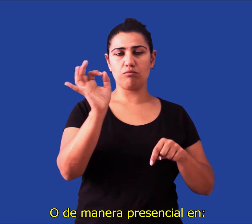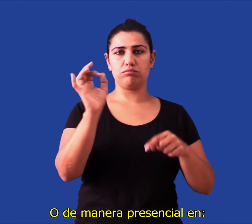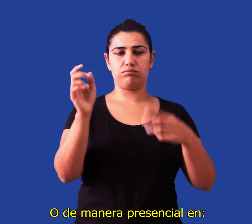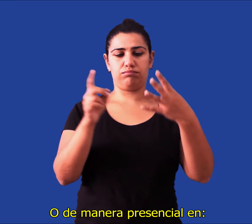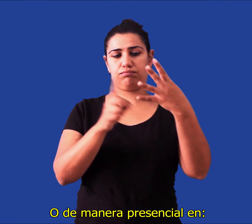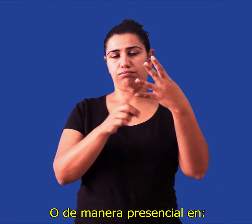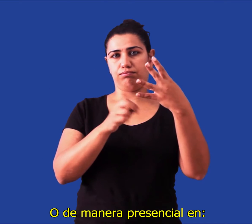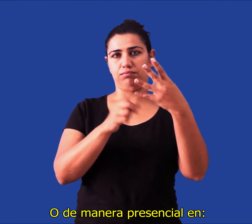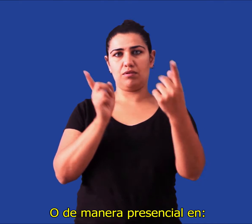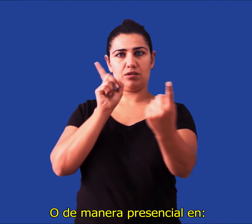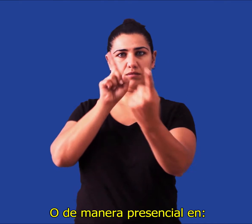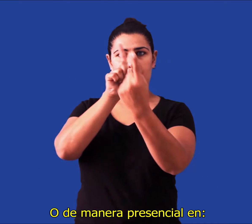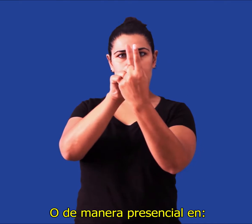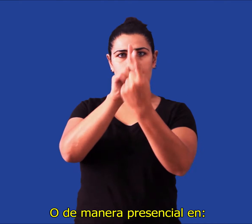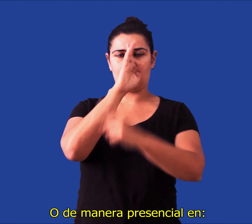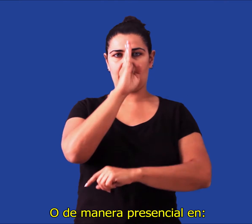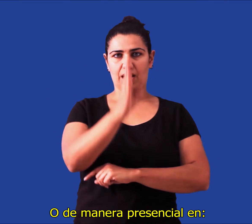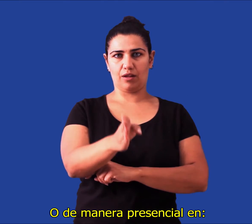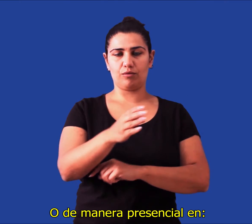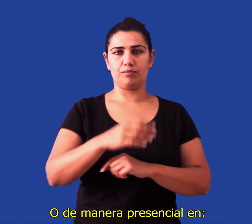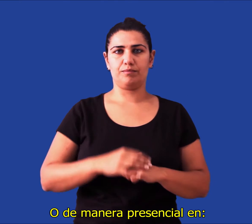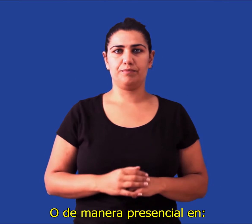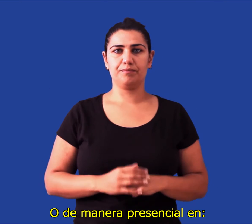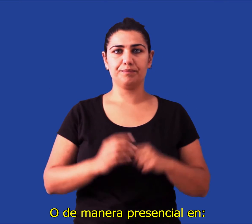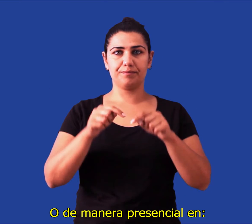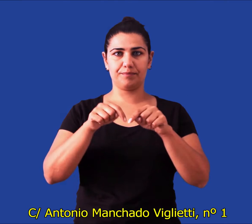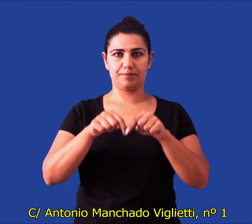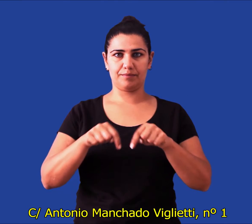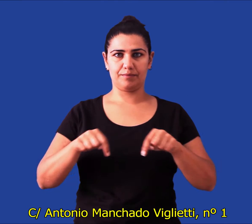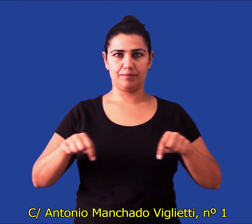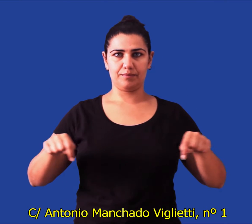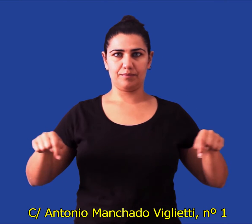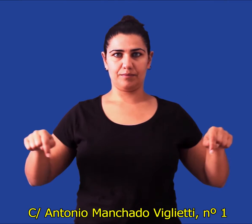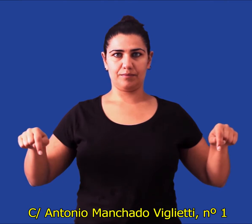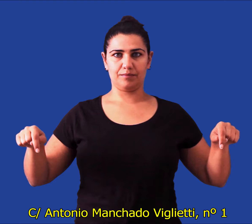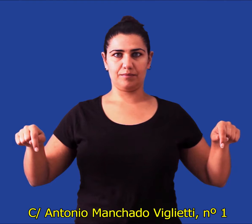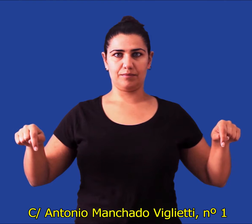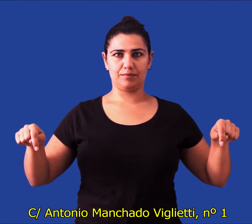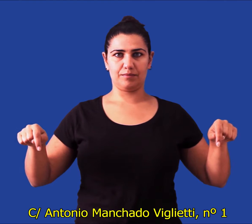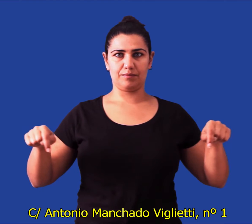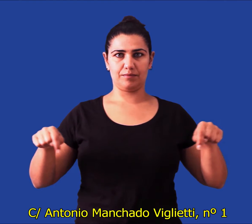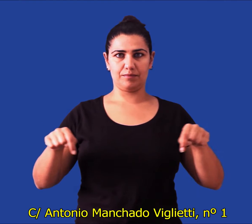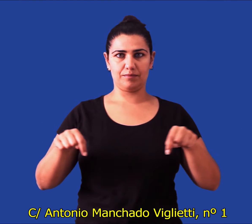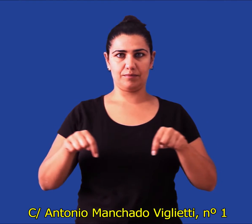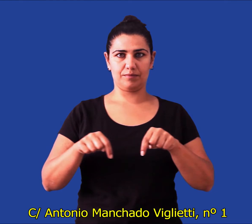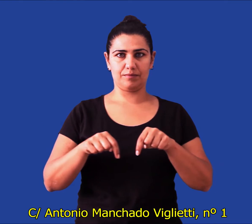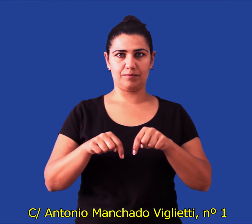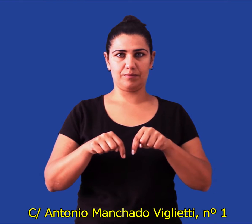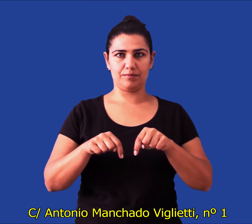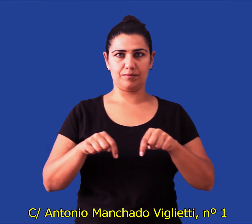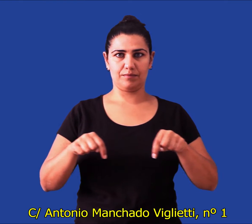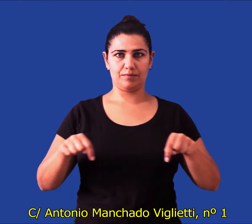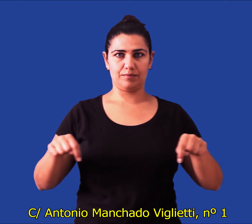o de manera presencial en calle Antonio Machado Biglietti número 1.